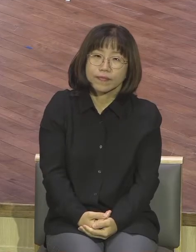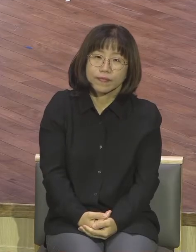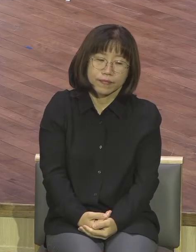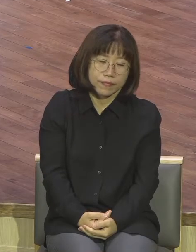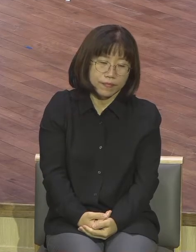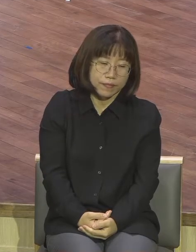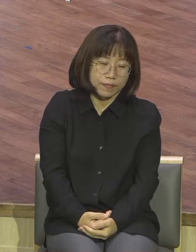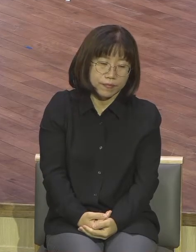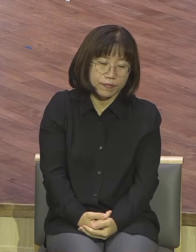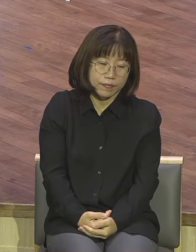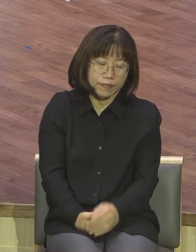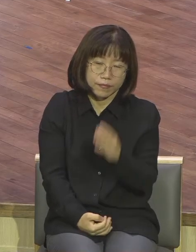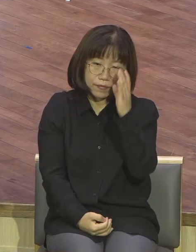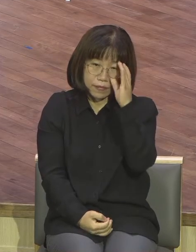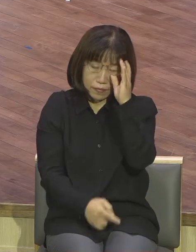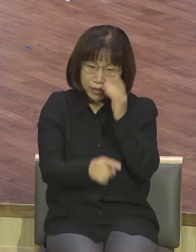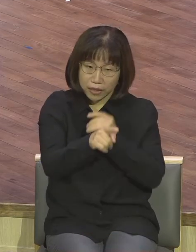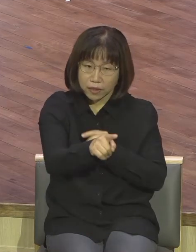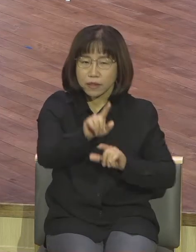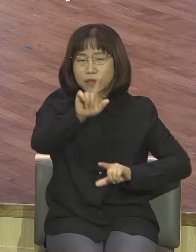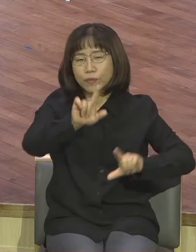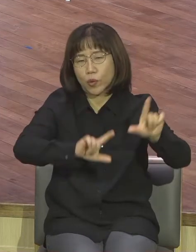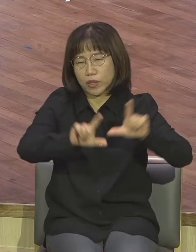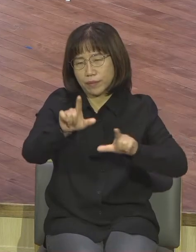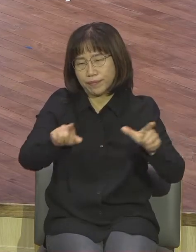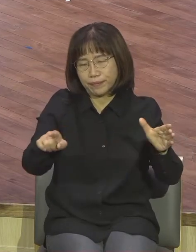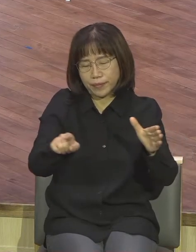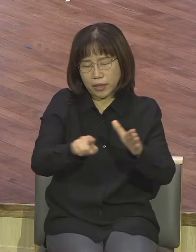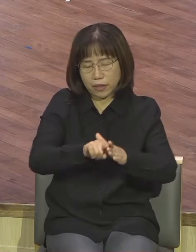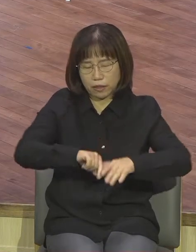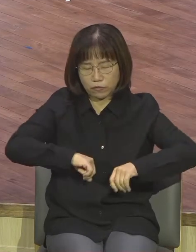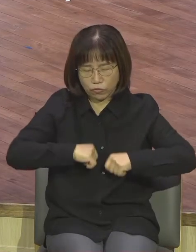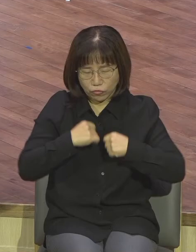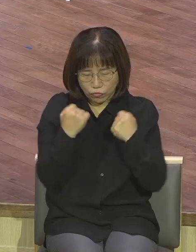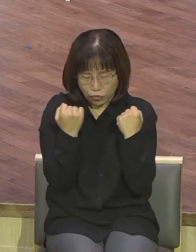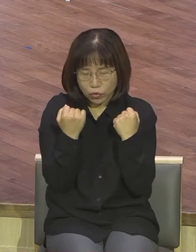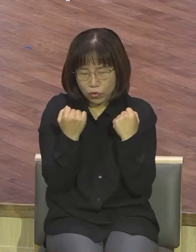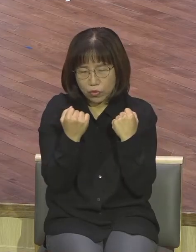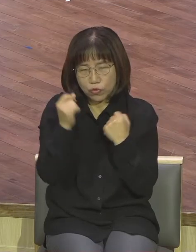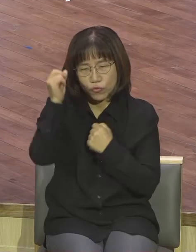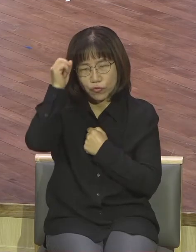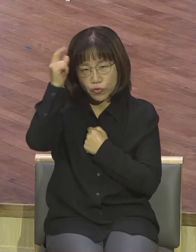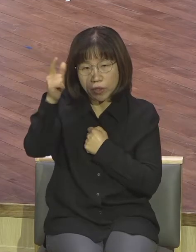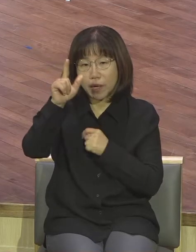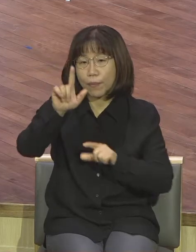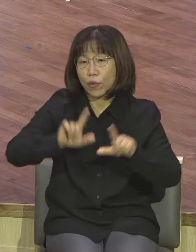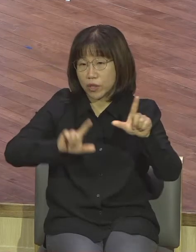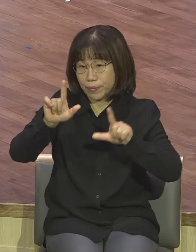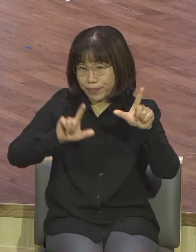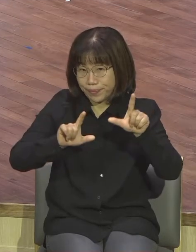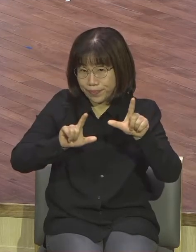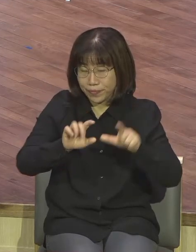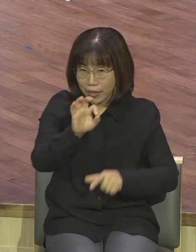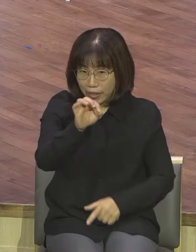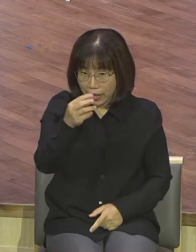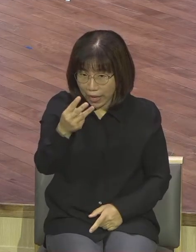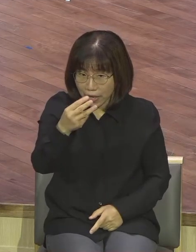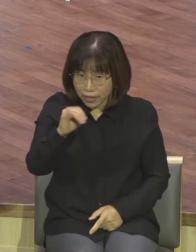그것이 위대하는 것입니다 사무엘의 하나님의 말씀을 엘리 제사장도 못 듣는 하나님의 음성을 어린